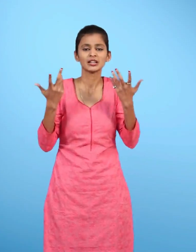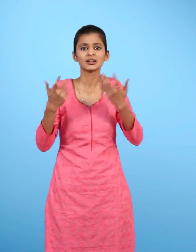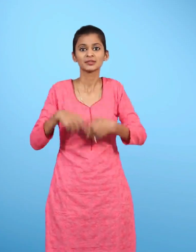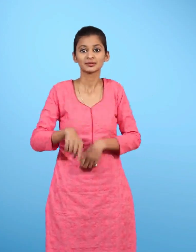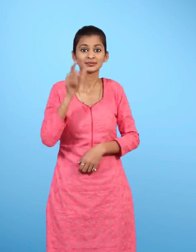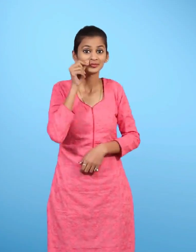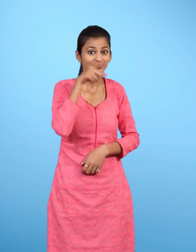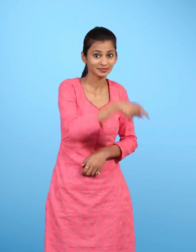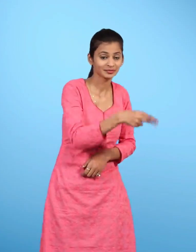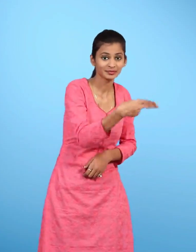नवजोत और अली